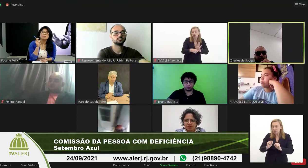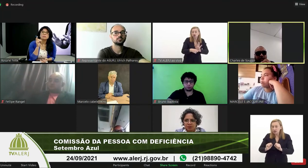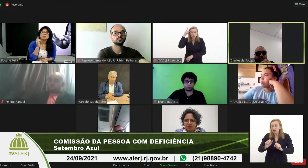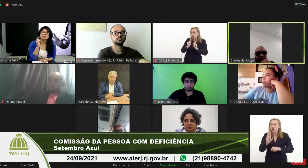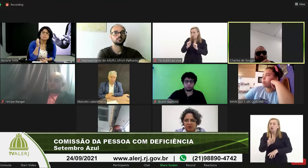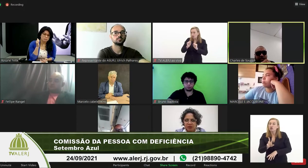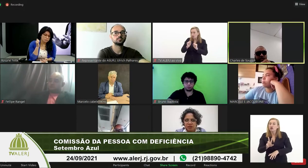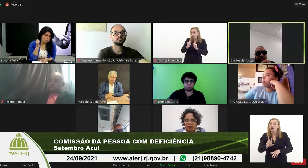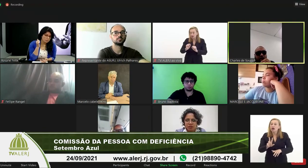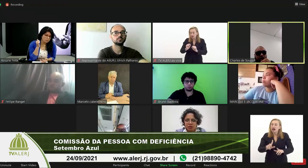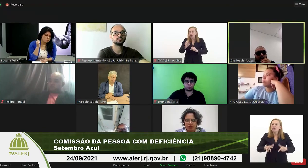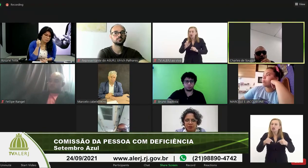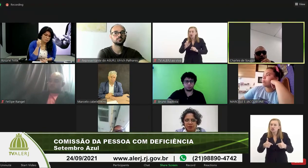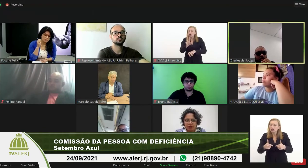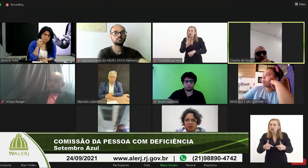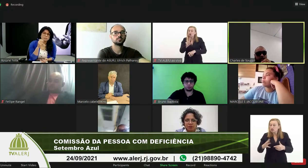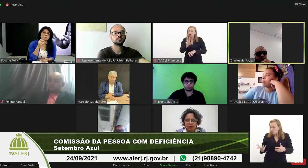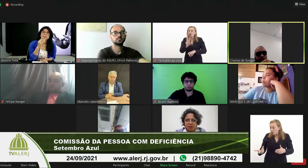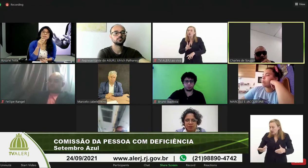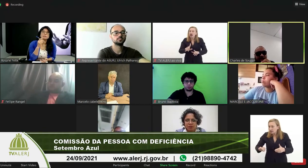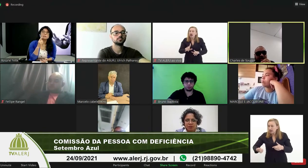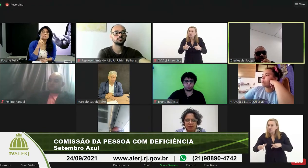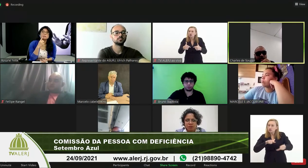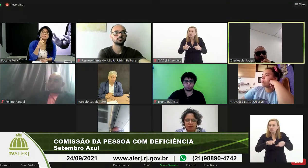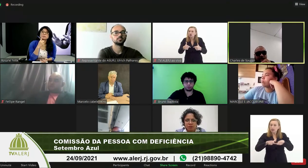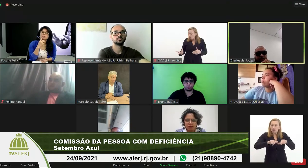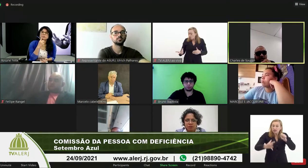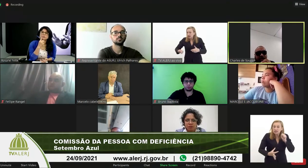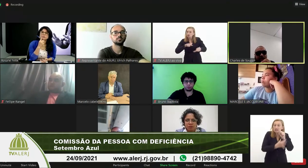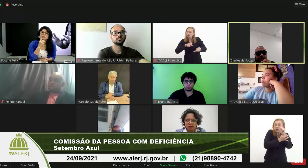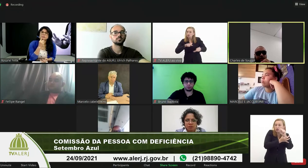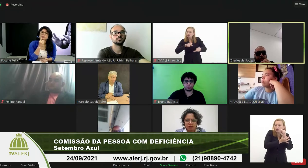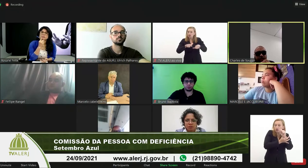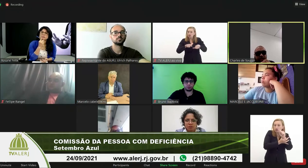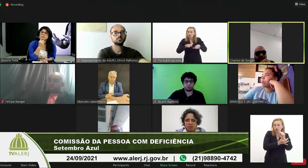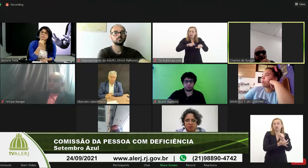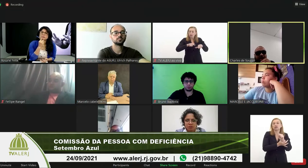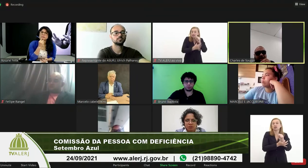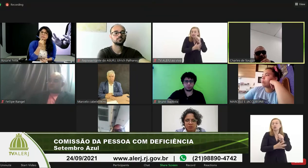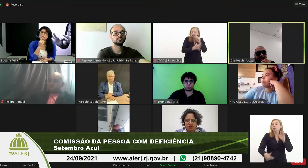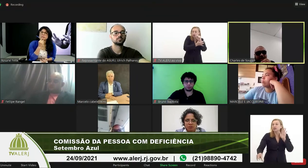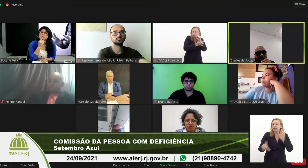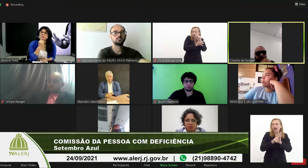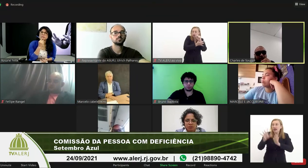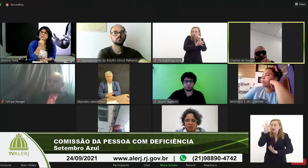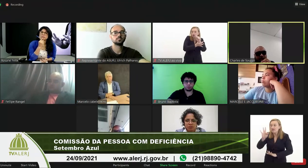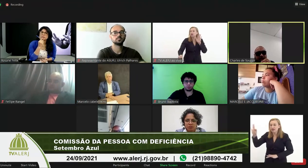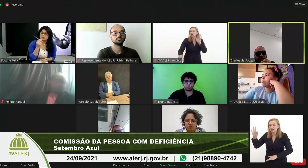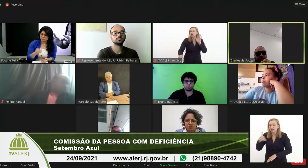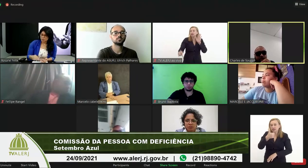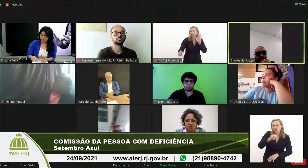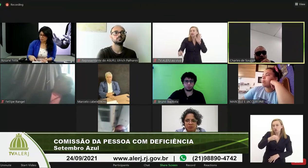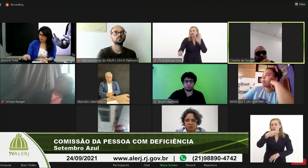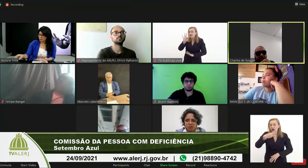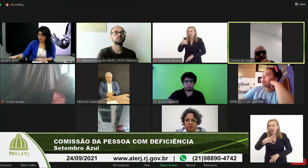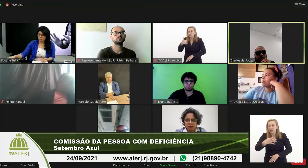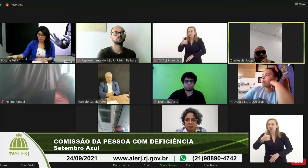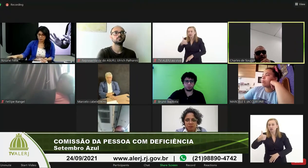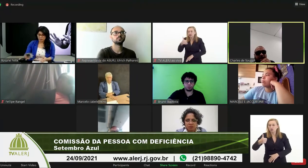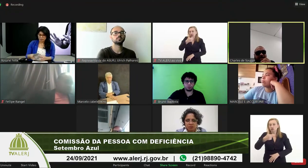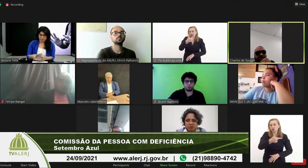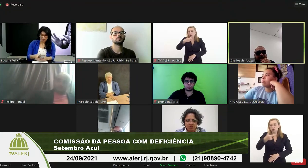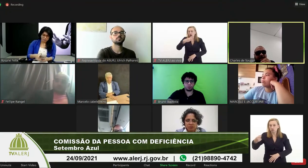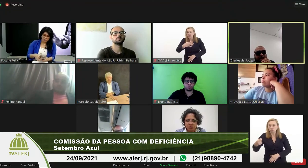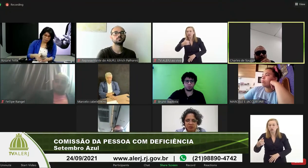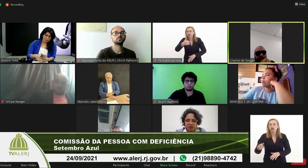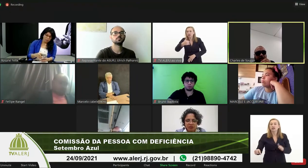usufruir do serviço com autonomia e segurança como está disposto na lei federal 10.048 de 2000 bem como